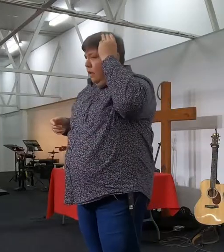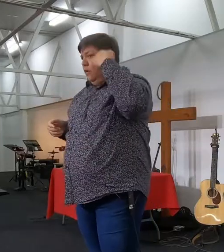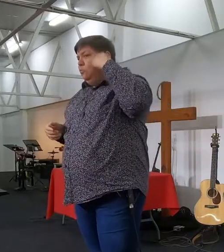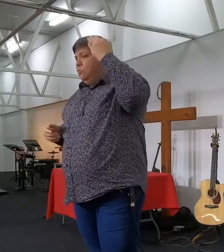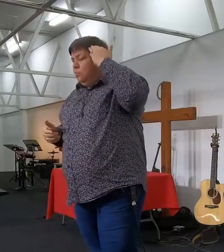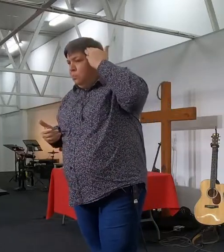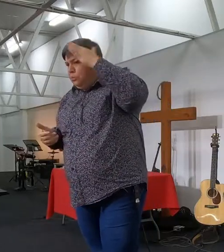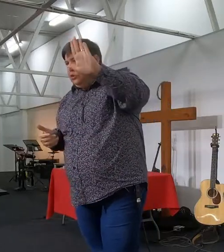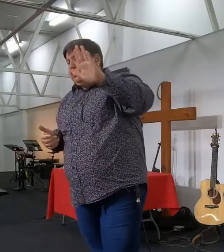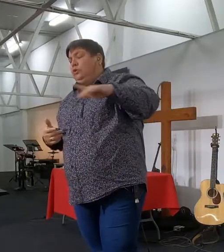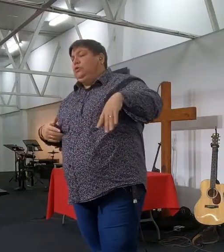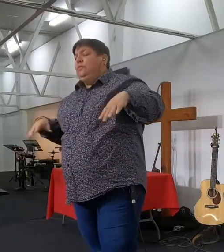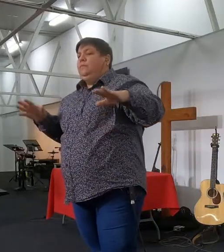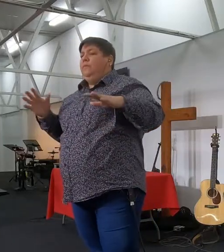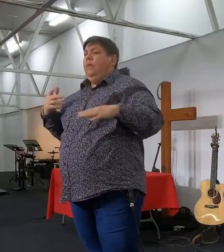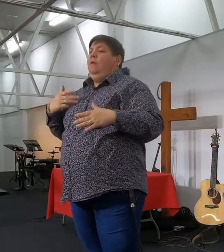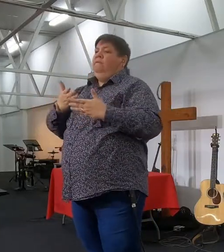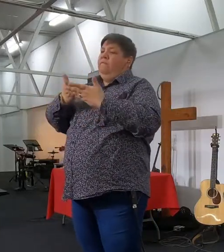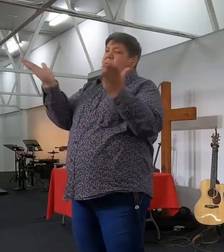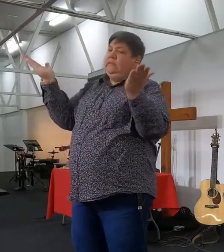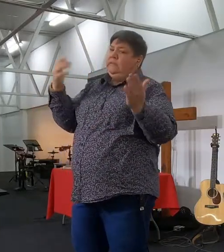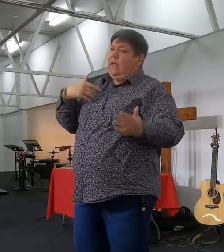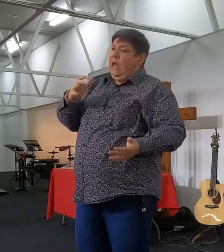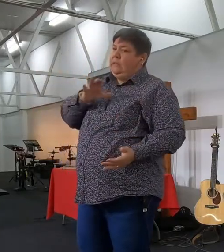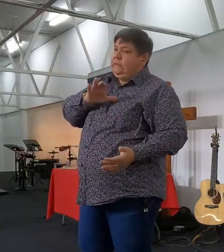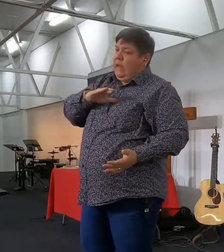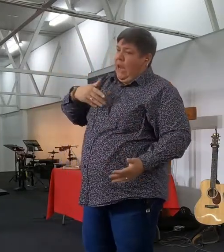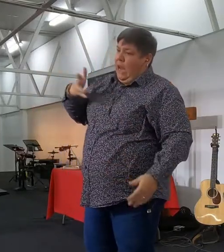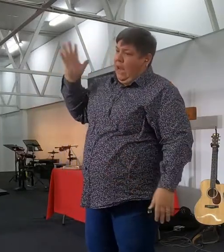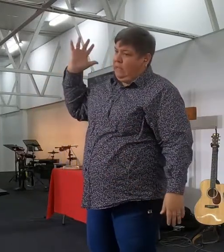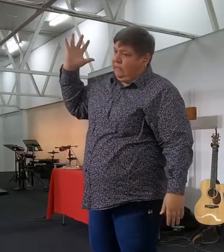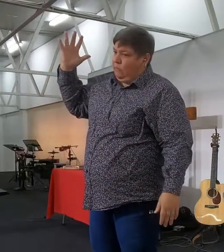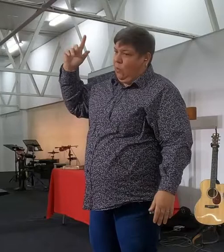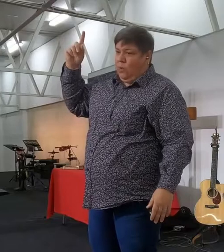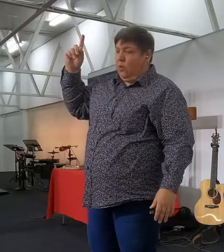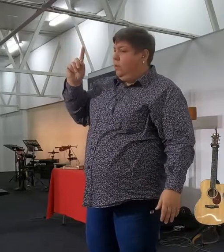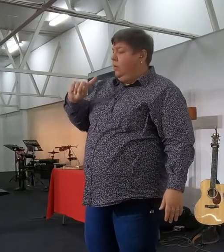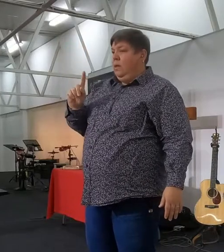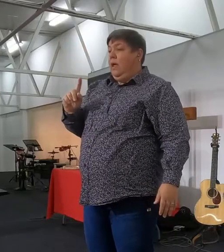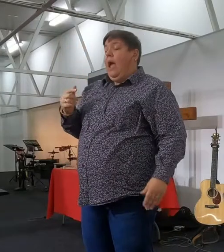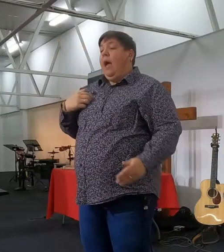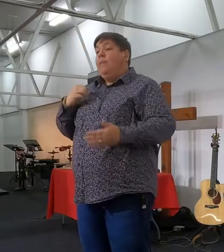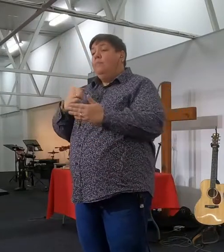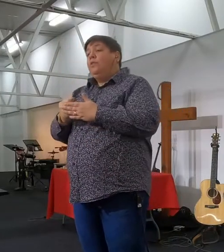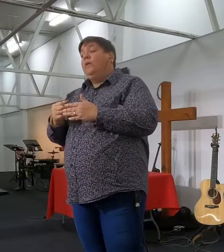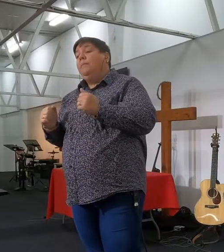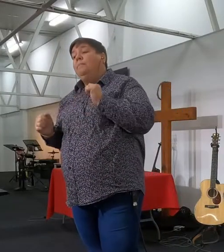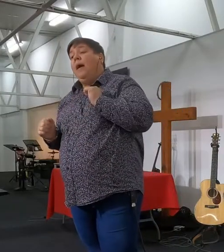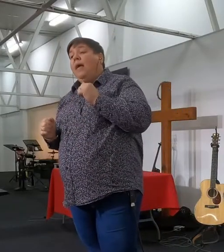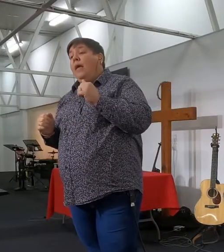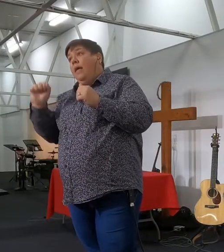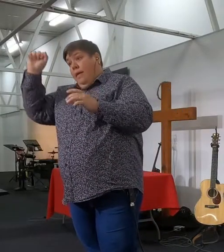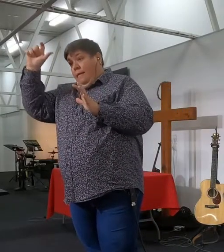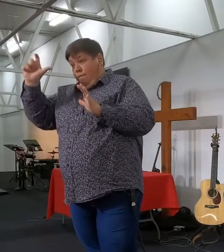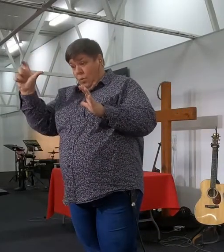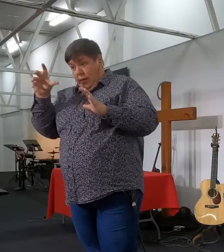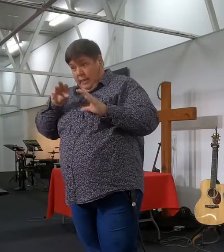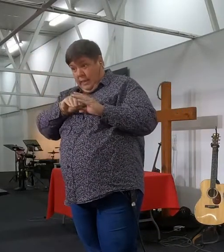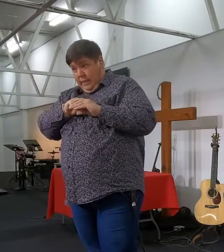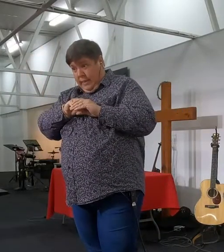van, som en net om tussen ander geloof as de wees, om daar te praat nie, ek praat van, ek moet die woord in my hart, wat moet ek daarmee doen, ek moet dit in my hart? Ek moet dit